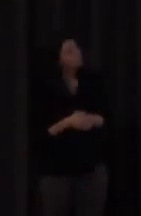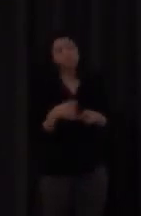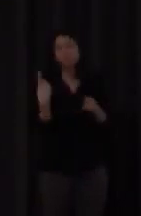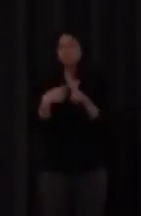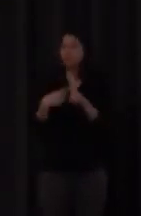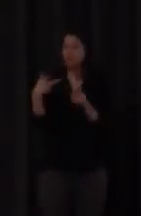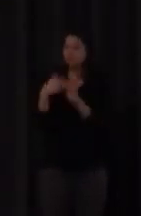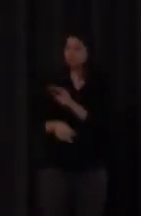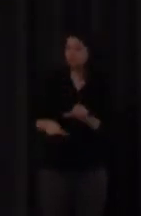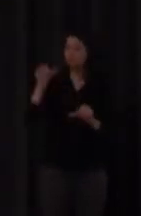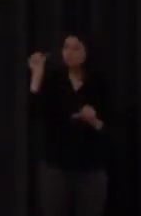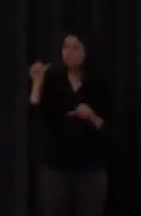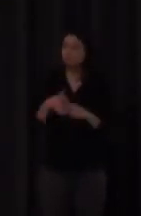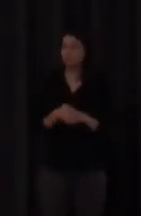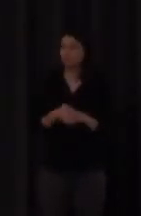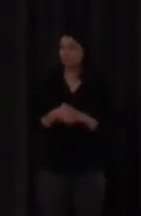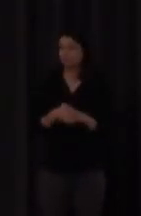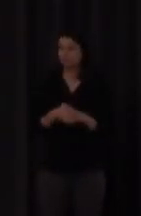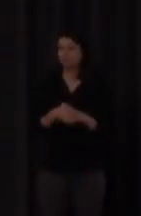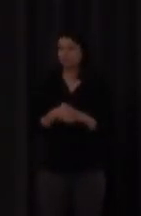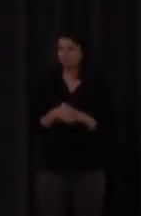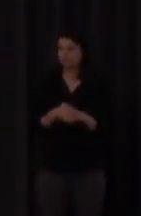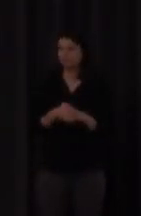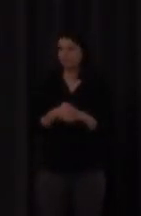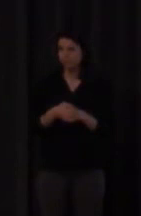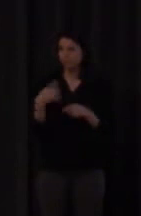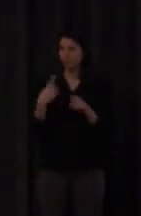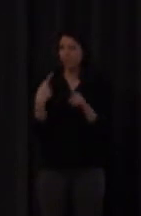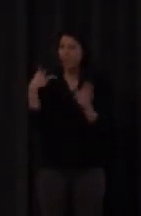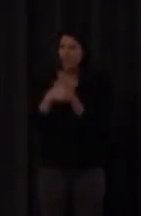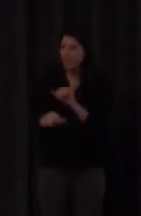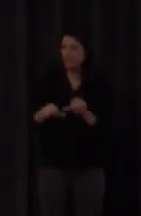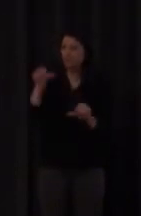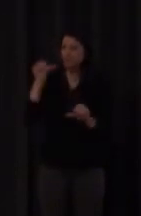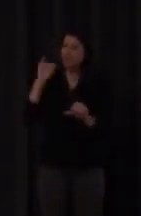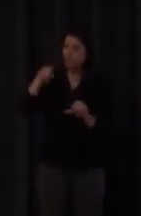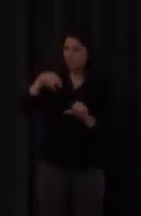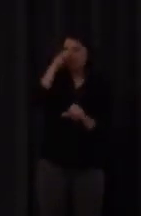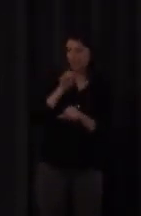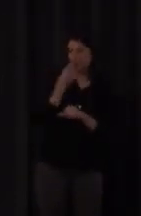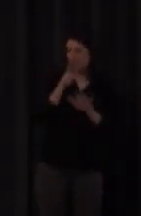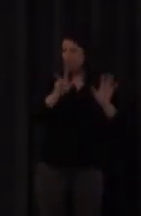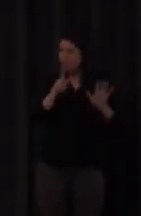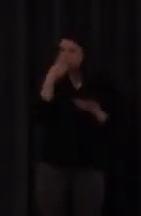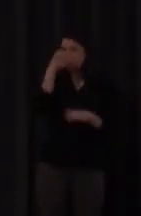historia y sobre todo en los finales del siglo XVIII y en el siglo XIX